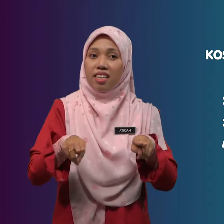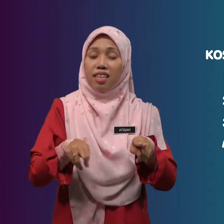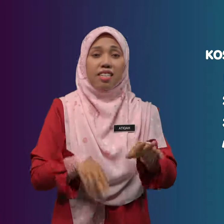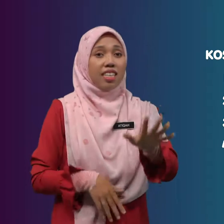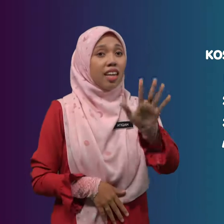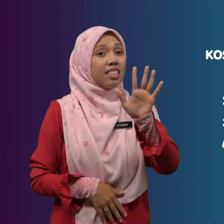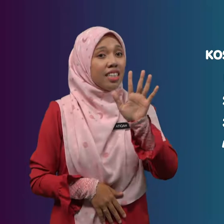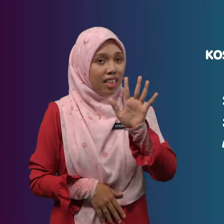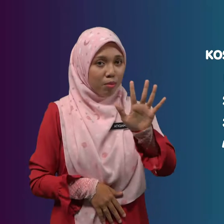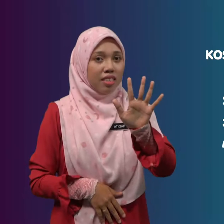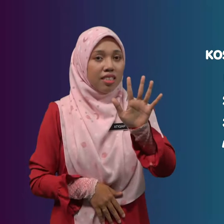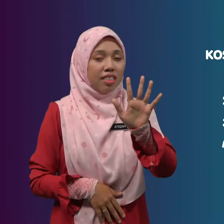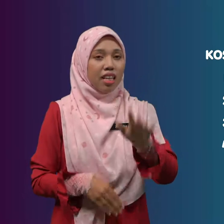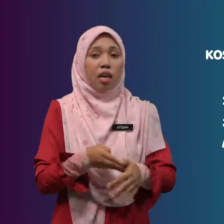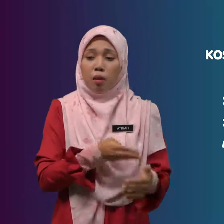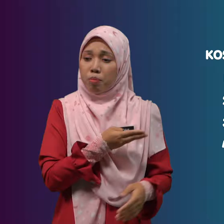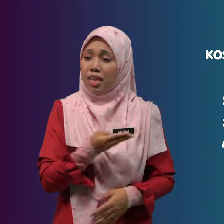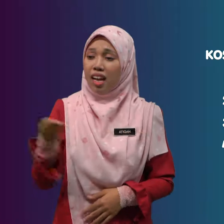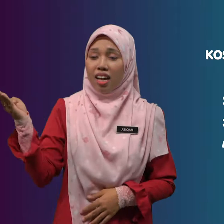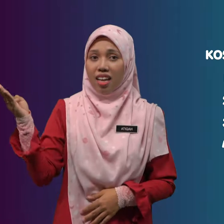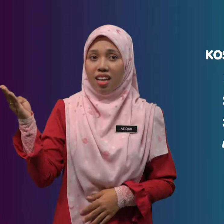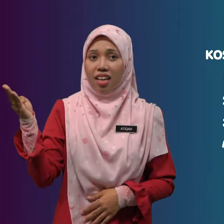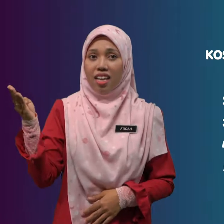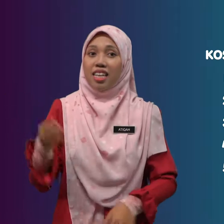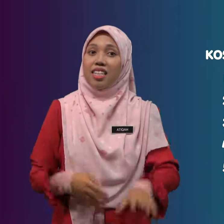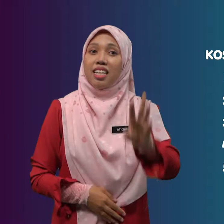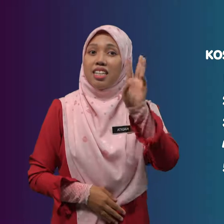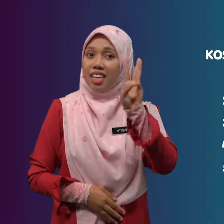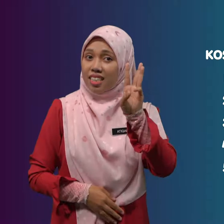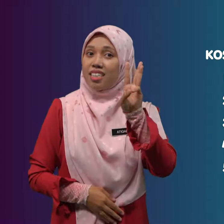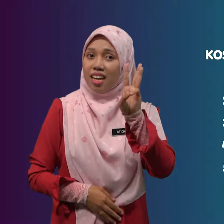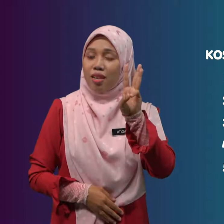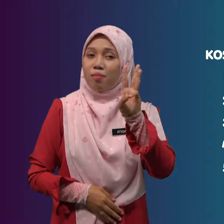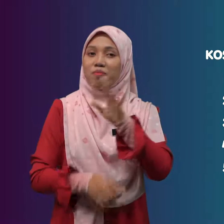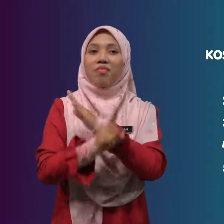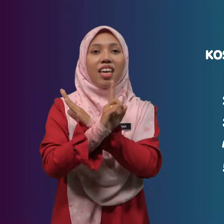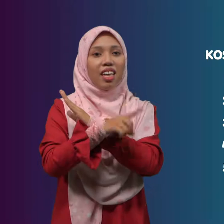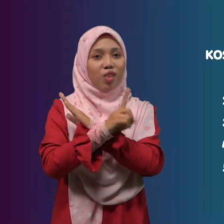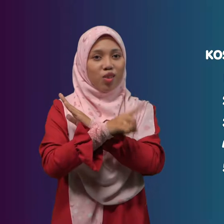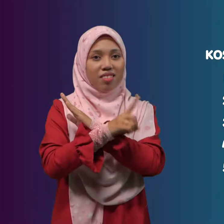Yang kelima, bilah. Dan yang keenam, ekor.